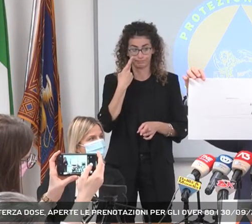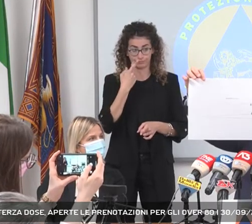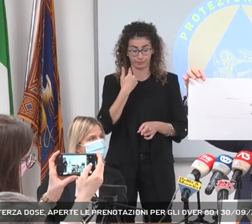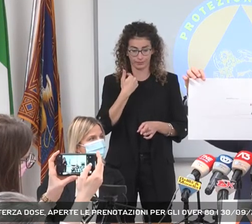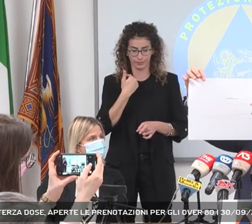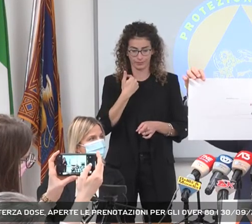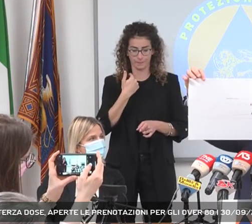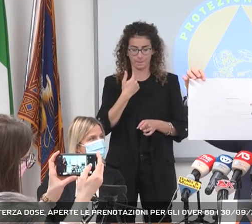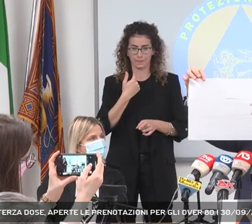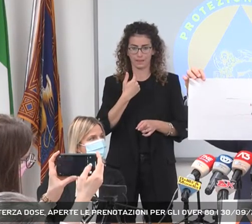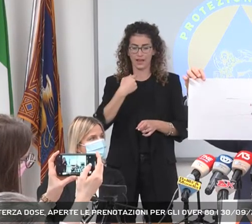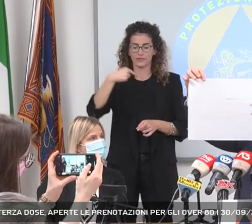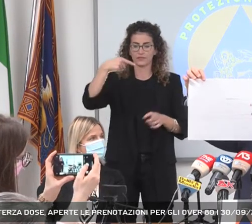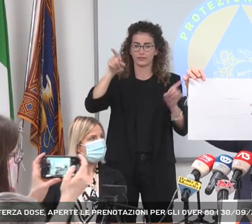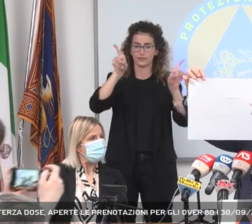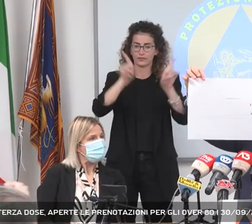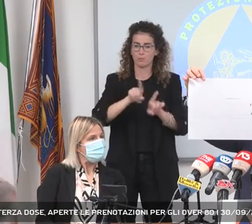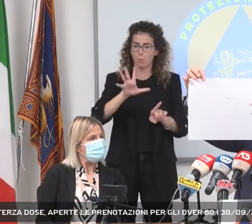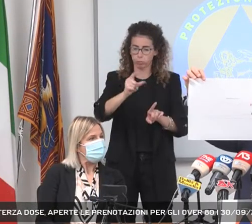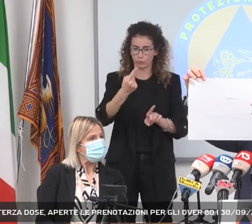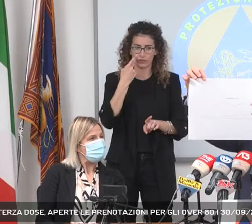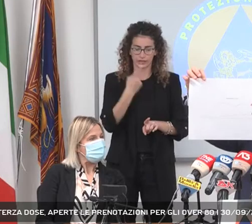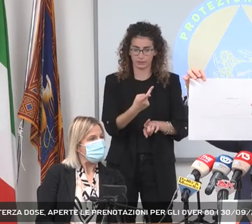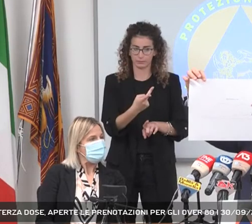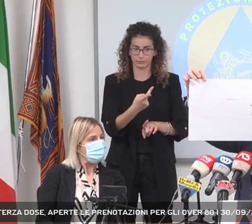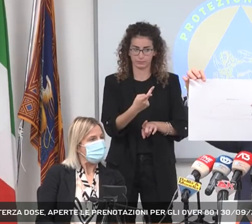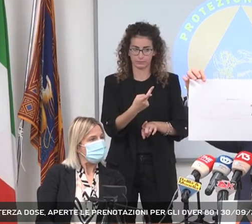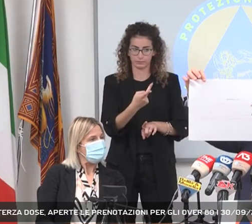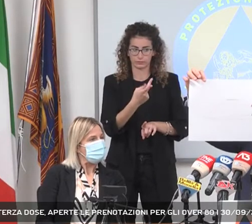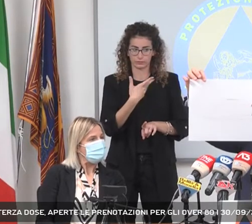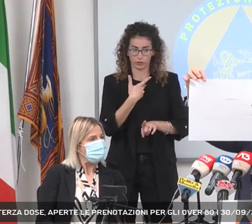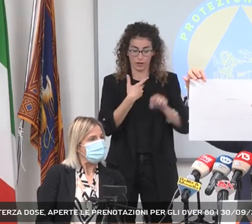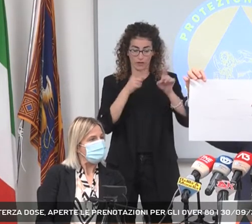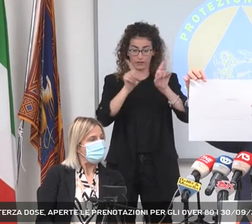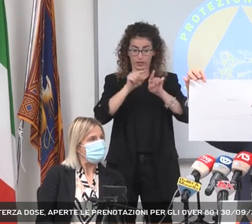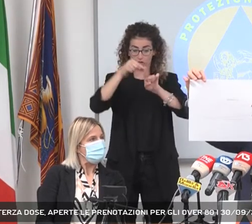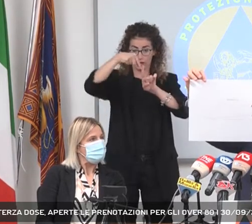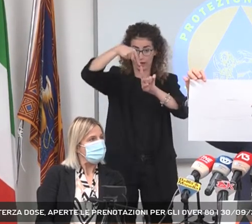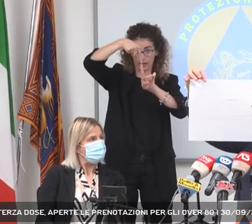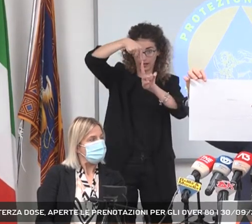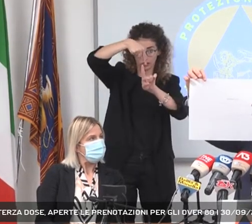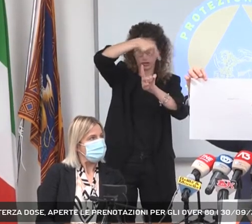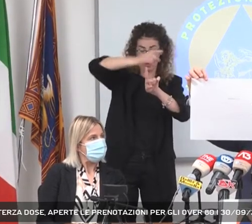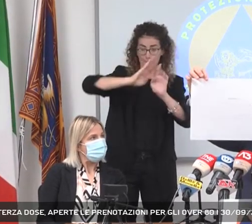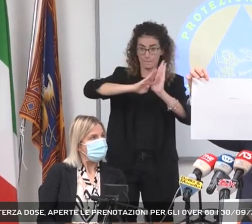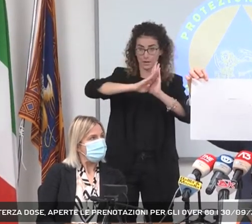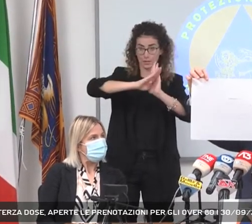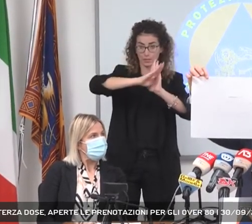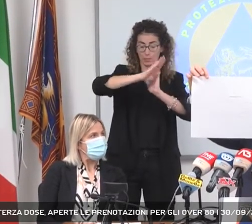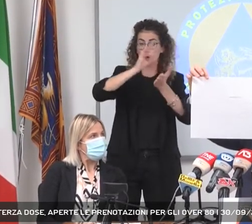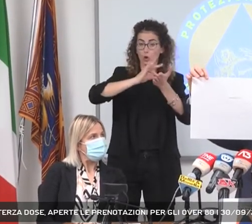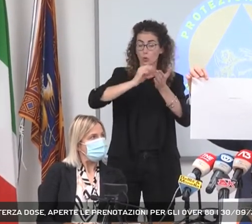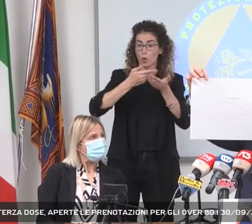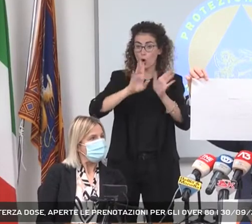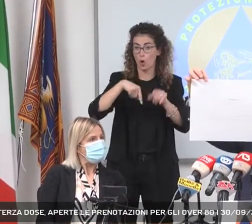freccia, la freccia blu, vedete che dopo la freccia inizia a crescere, sono i contagi che crescono dopo l'apertura delle scuole.